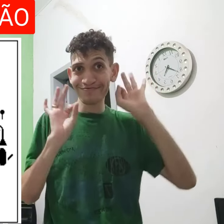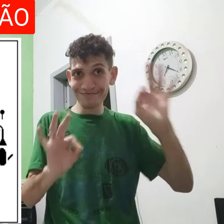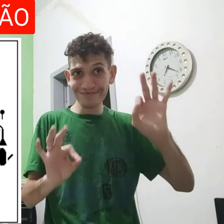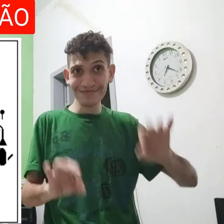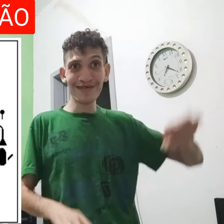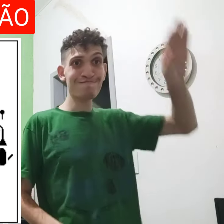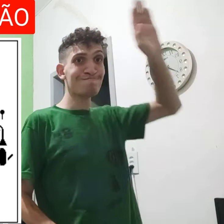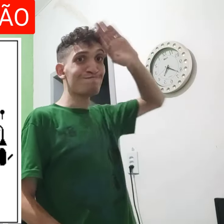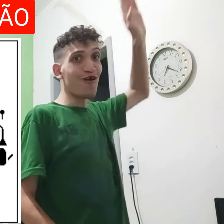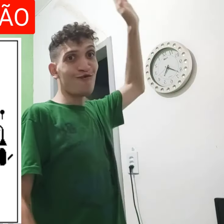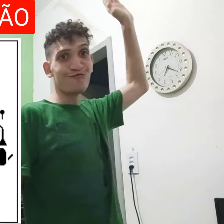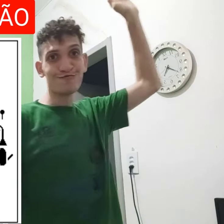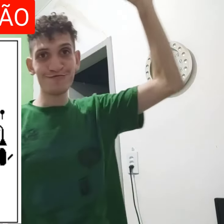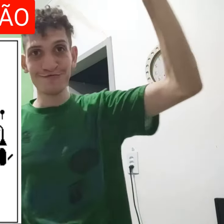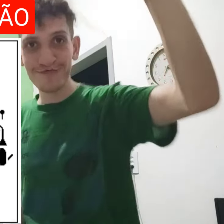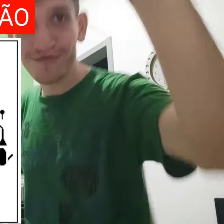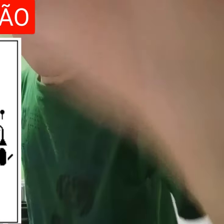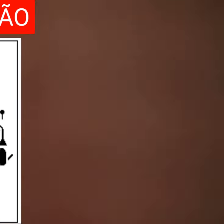legal né vamo tchau tchau tchau tchau